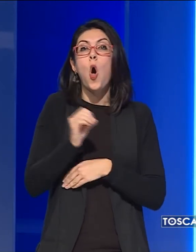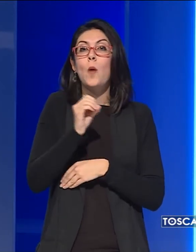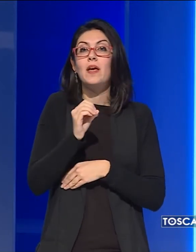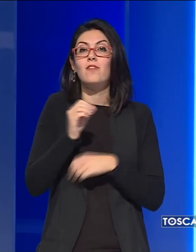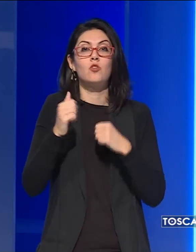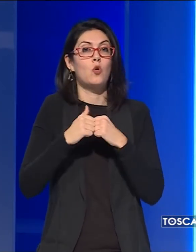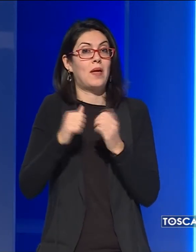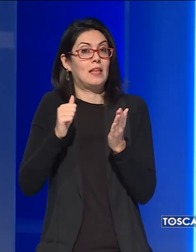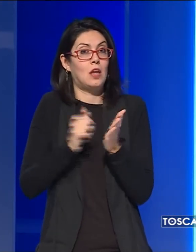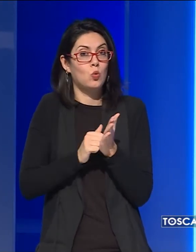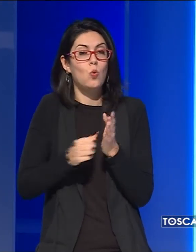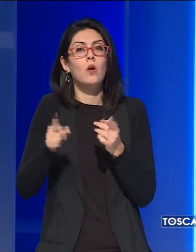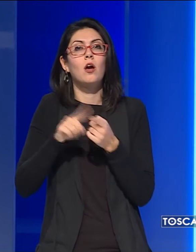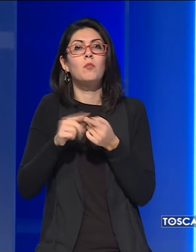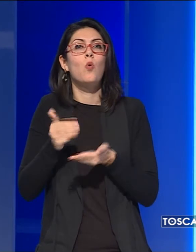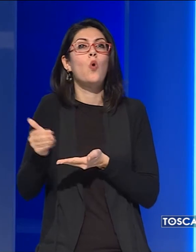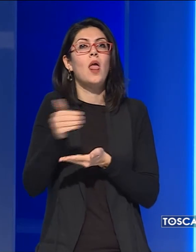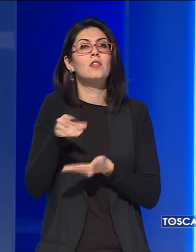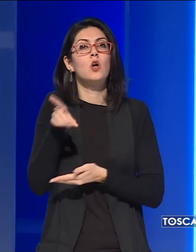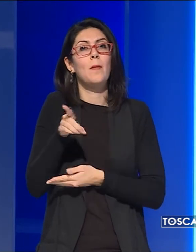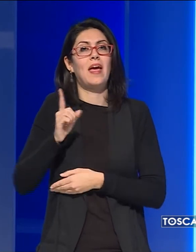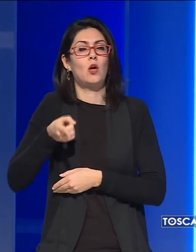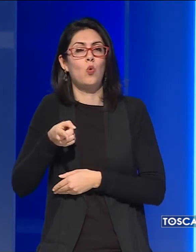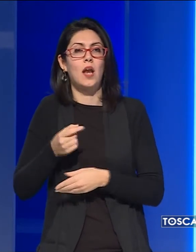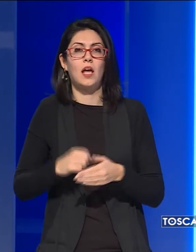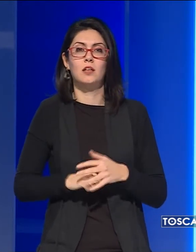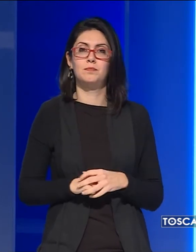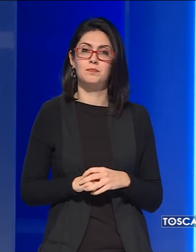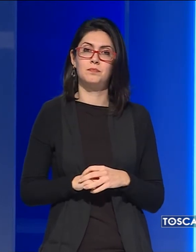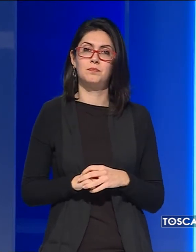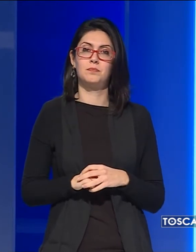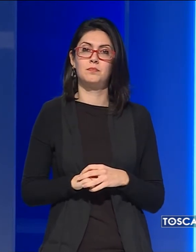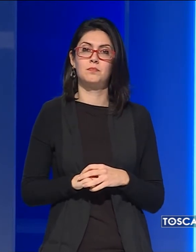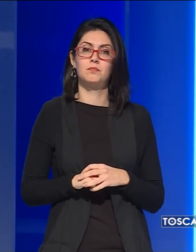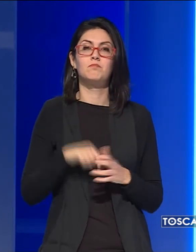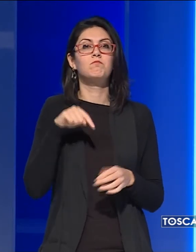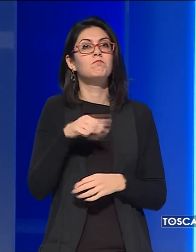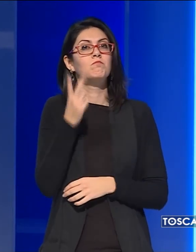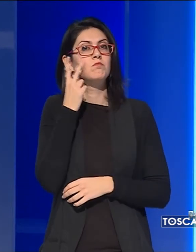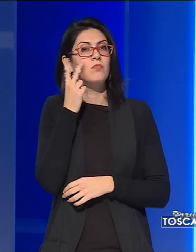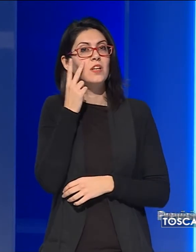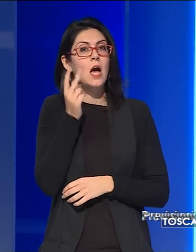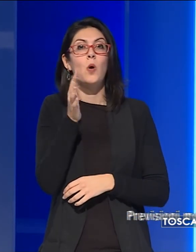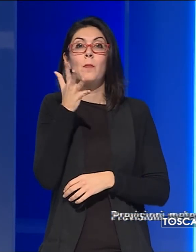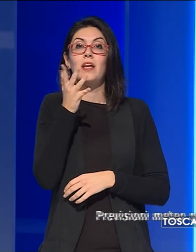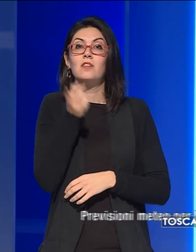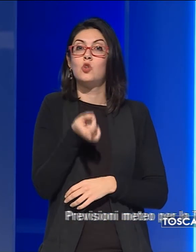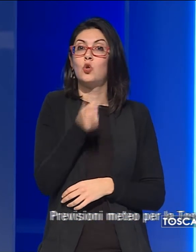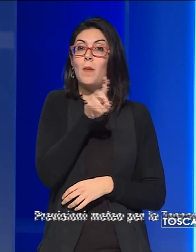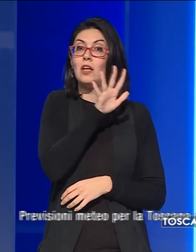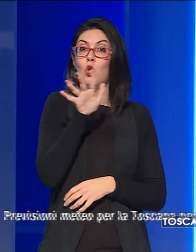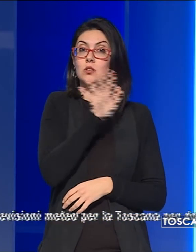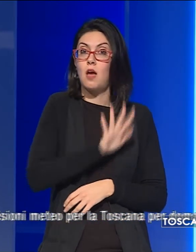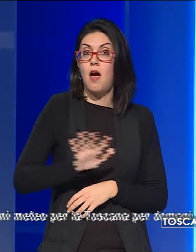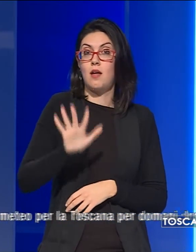Pietre Dure e la collezione Peggy Guggenheim. E siamo arrivati alle previsioni del tempo per